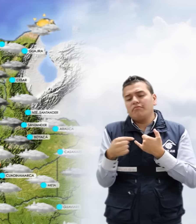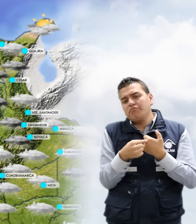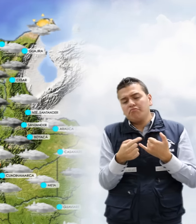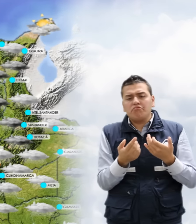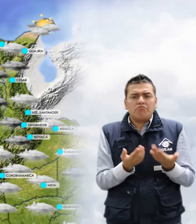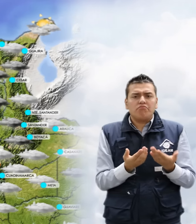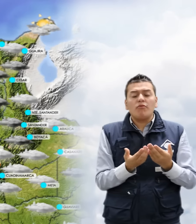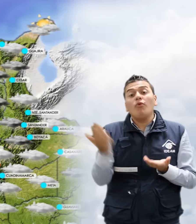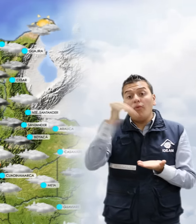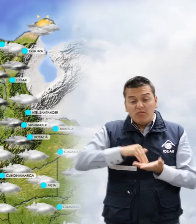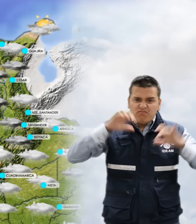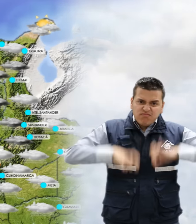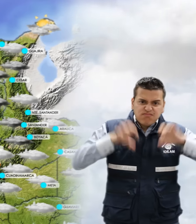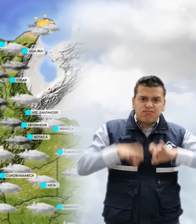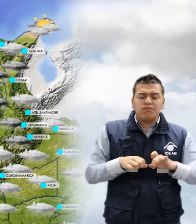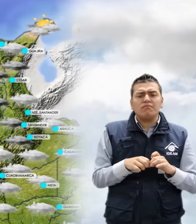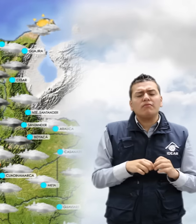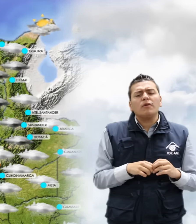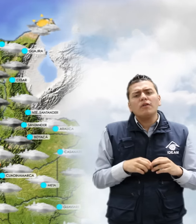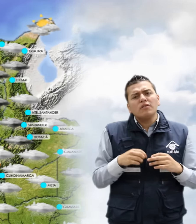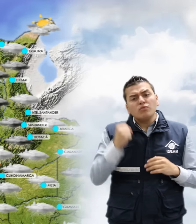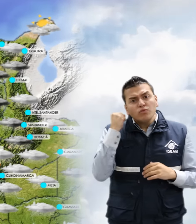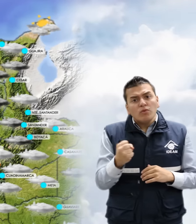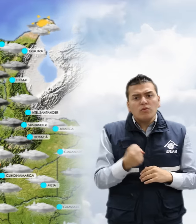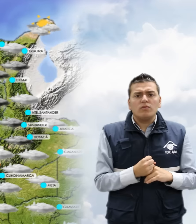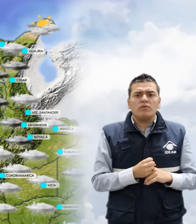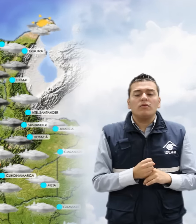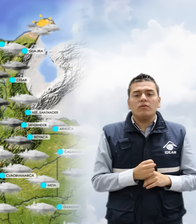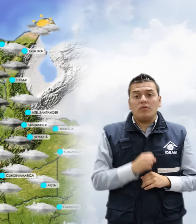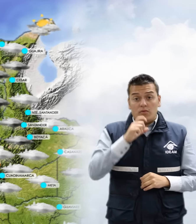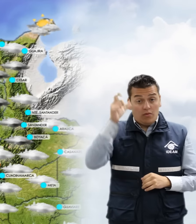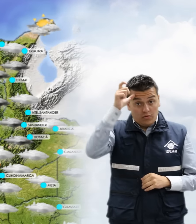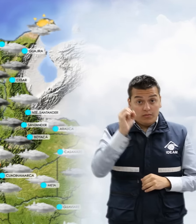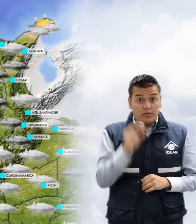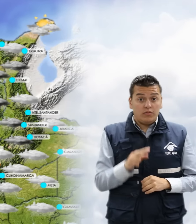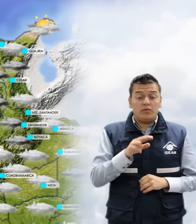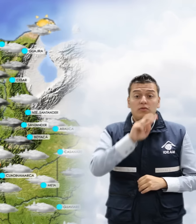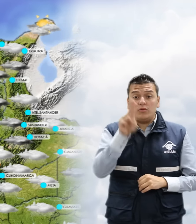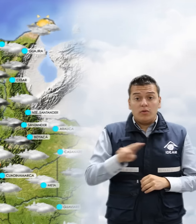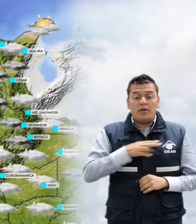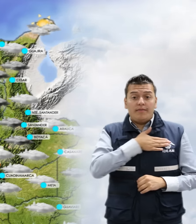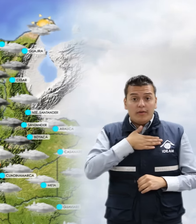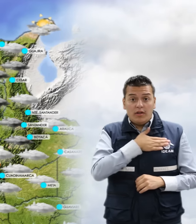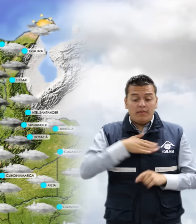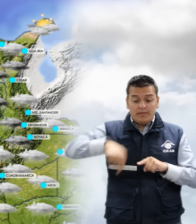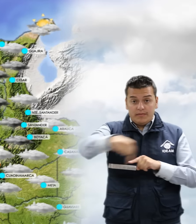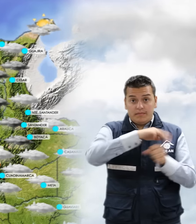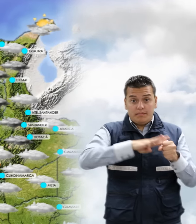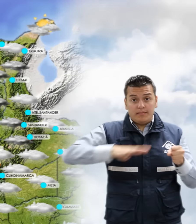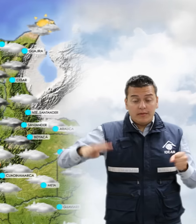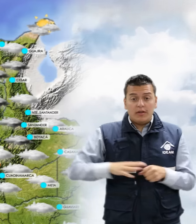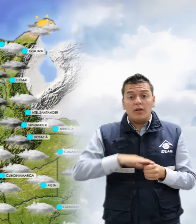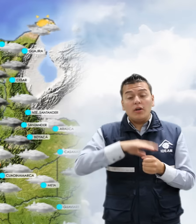retornen las lluvias, las de mayor intensidad se esperan en sectores del sur de Córdoba, Sucre, Bolívar, amplios sectores de Magdalena,